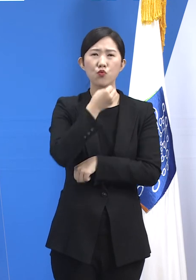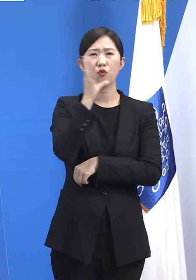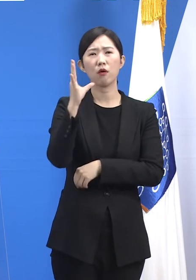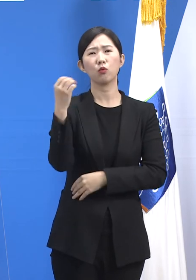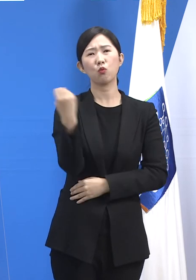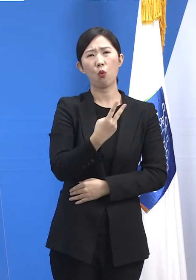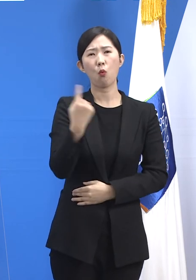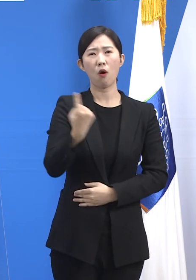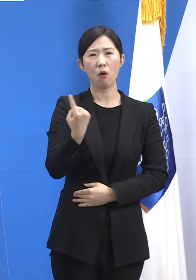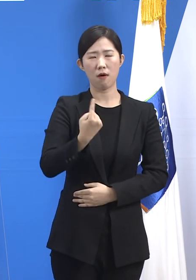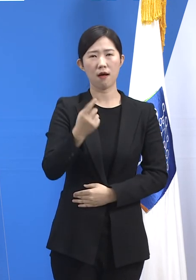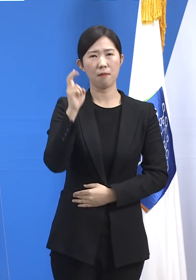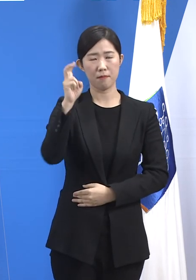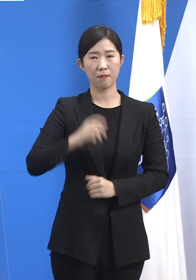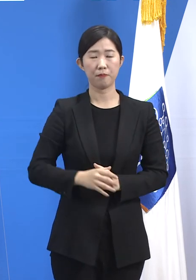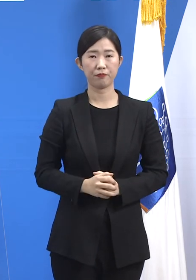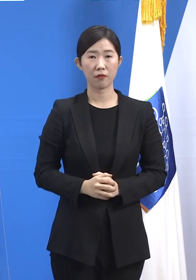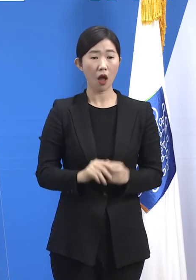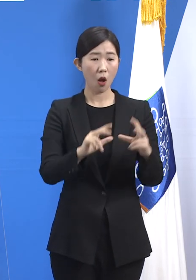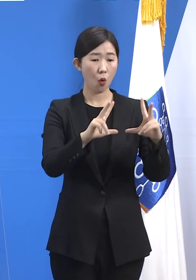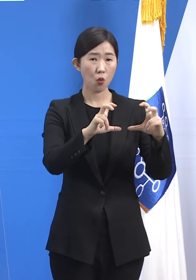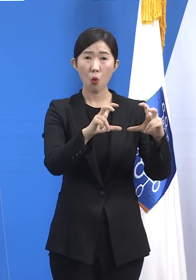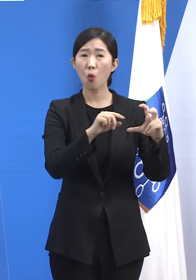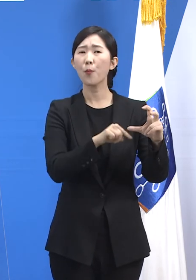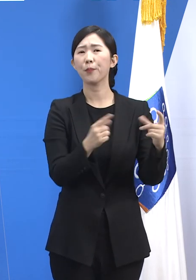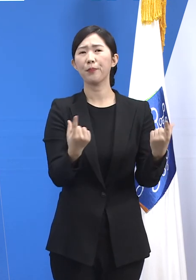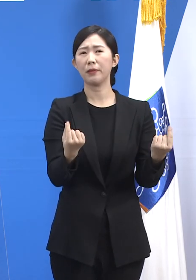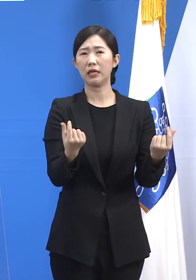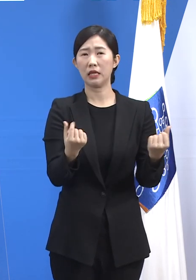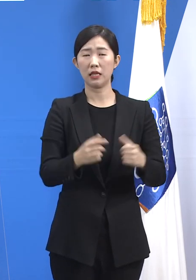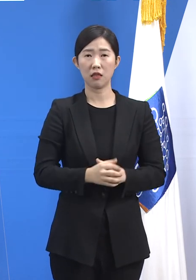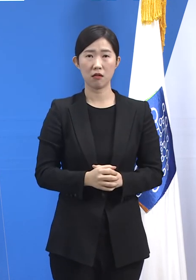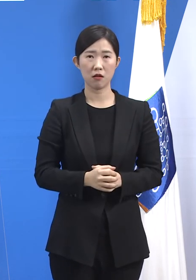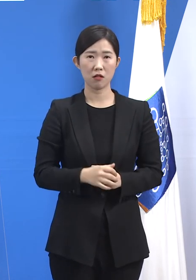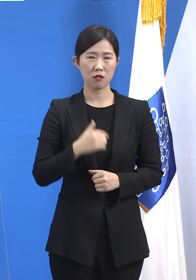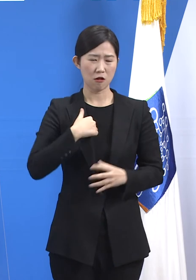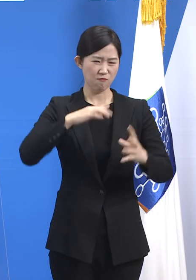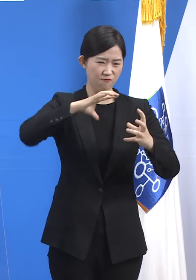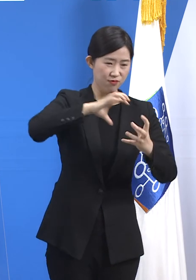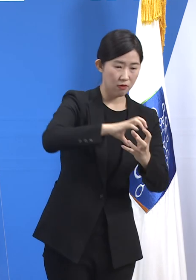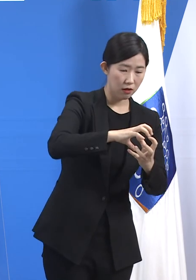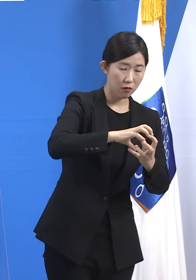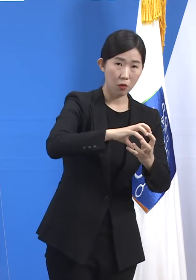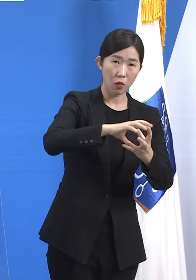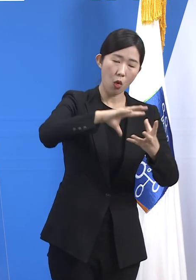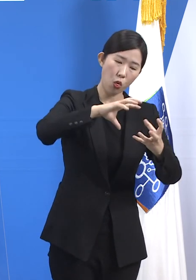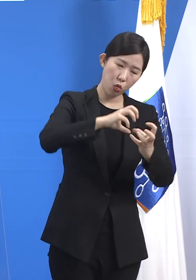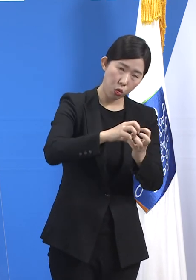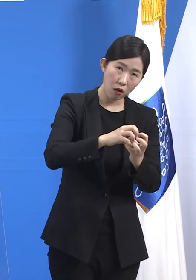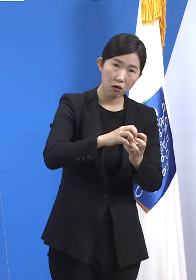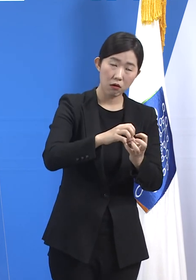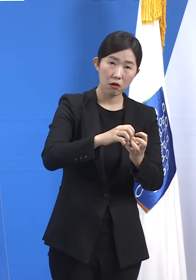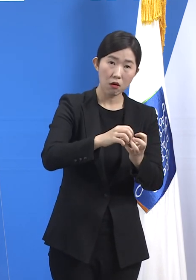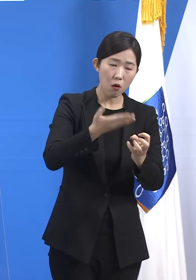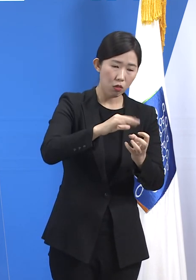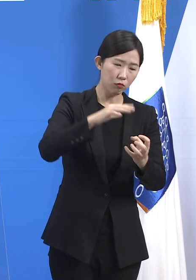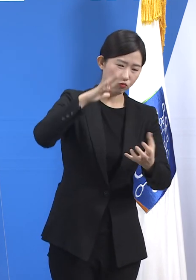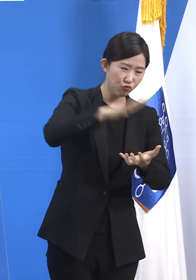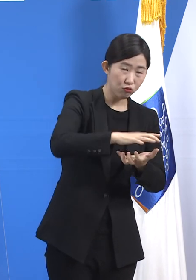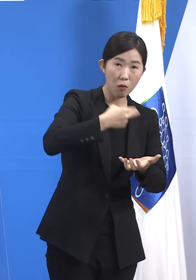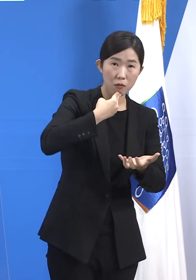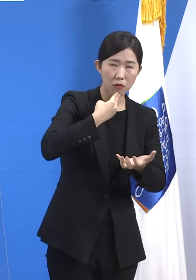탄성력이 있는 어떤 물체와 비슷합니다. 눌렀기 때문에 들어갔고 누르는 힘이 사라지면